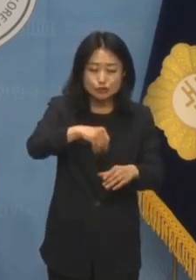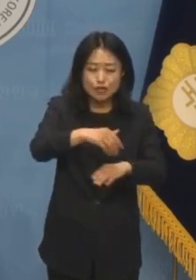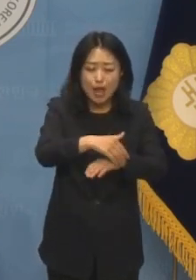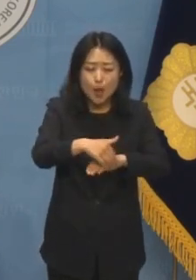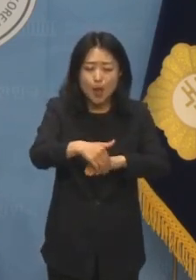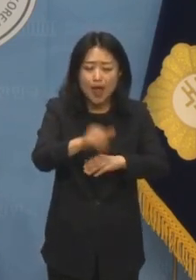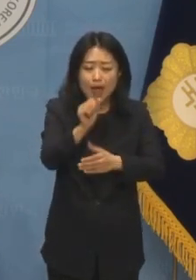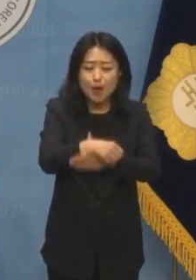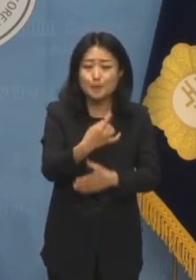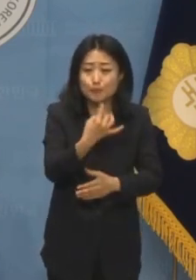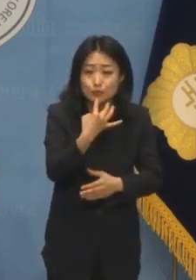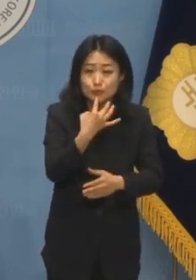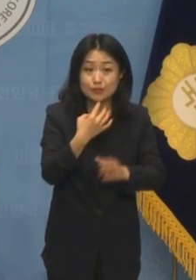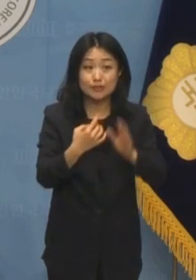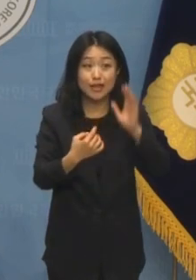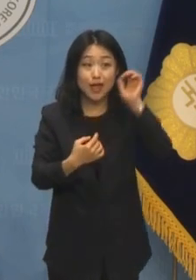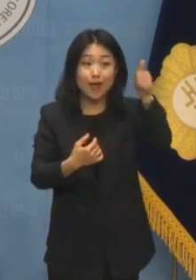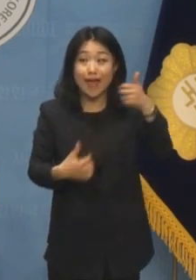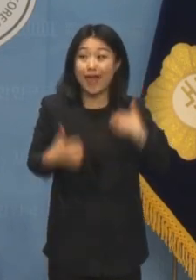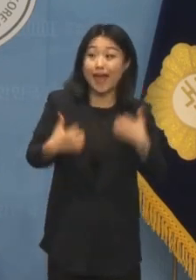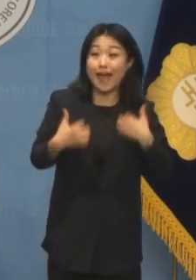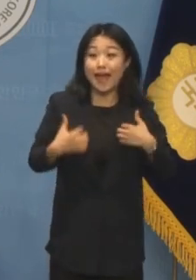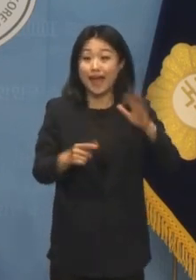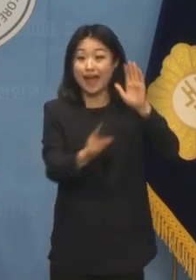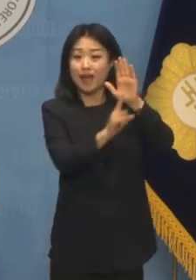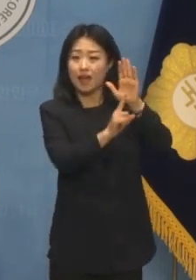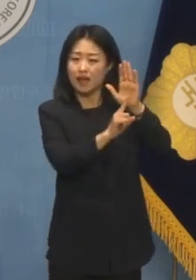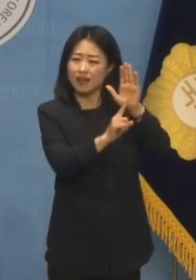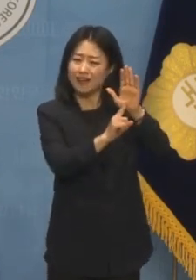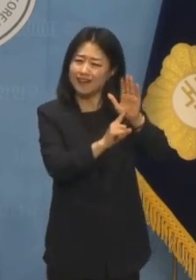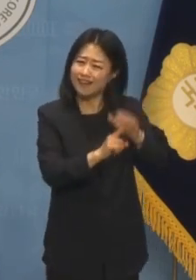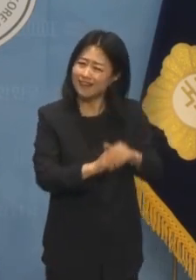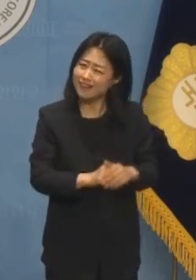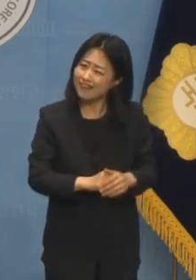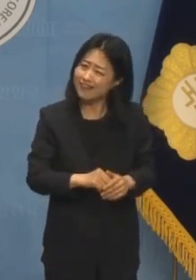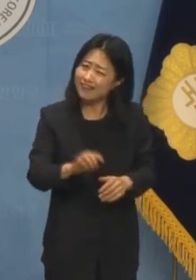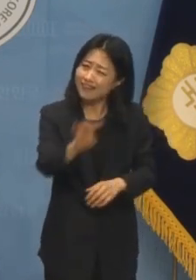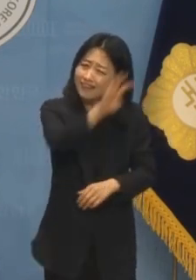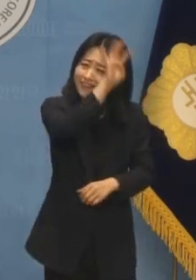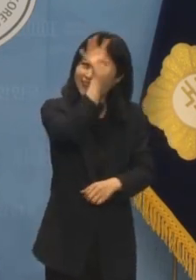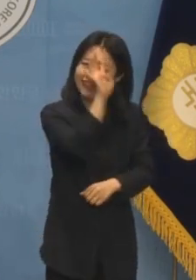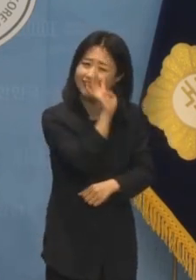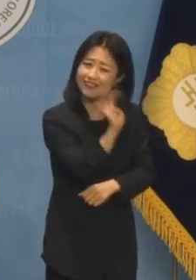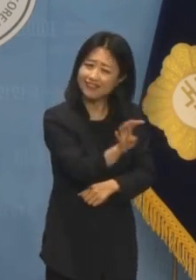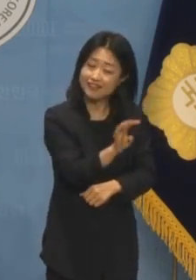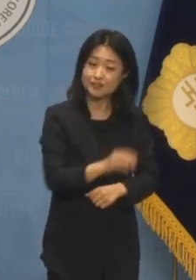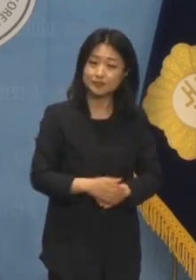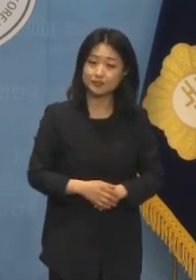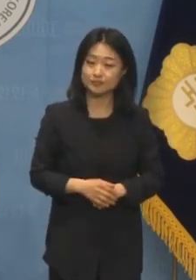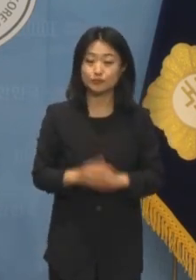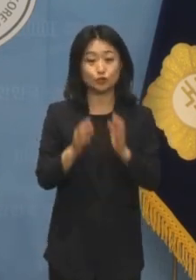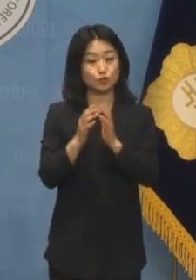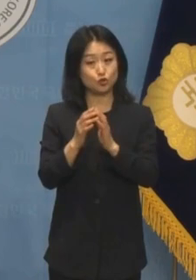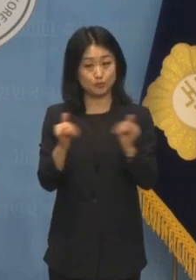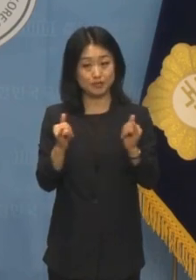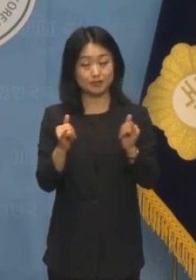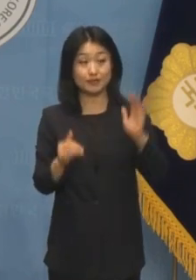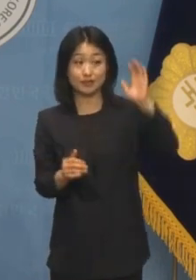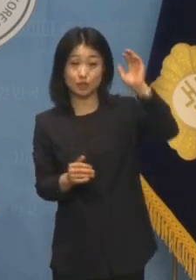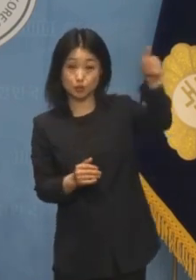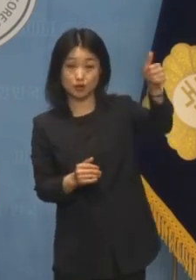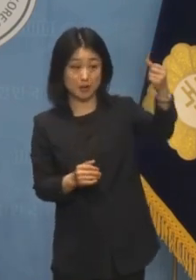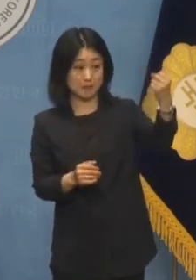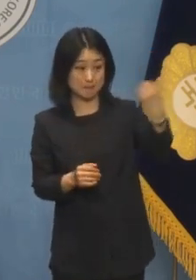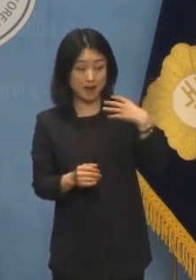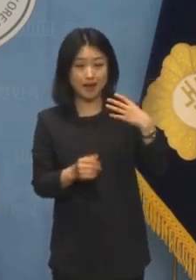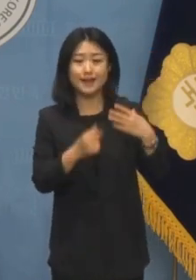대통령이 직접 호들갑을 떨며 브리핑을 할 일인가 싶습니다. 우리 국민이 대통령으로부터